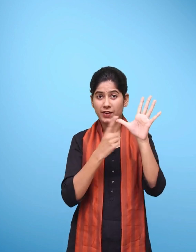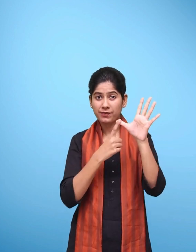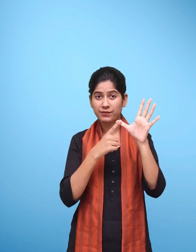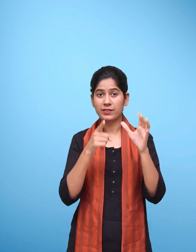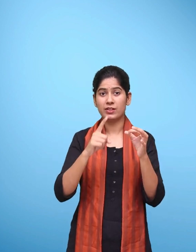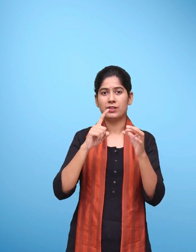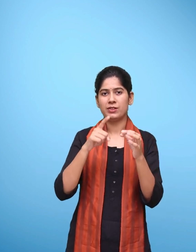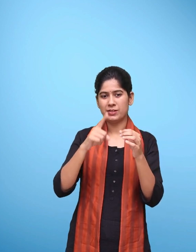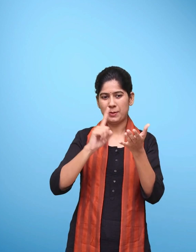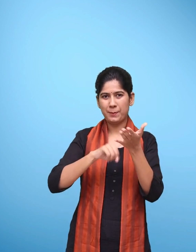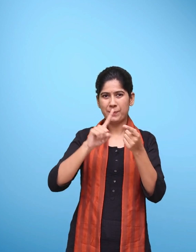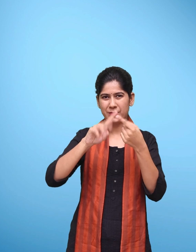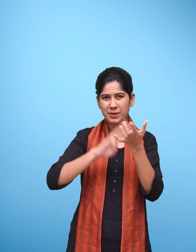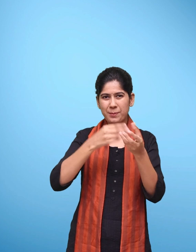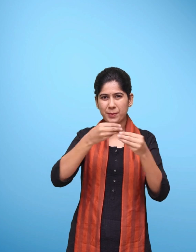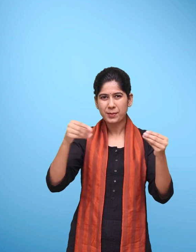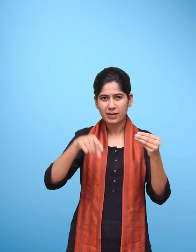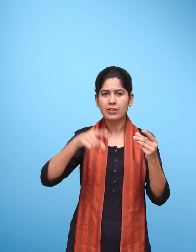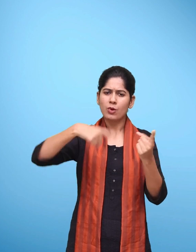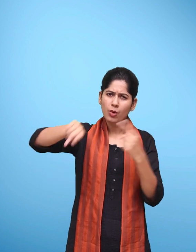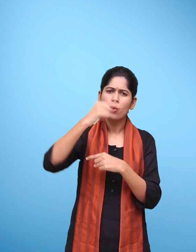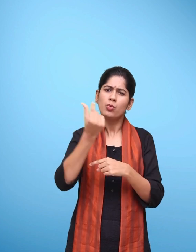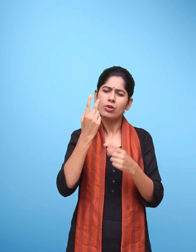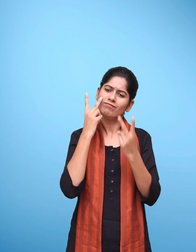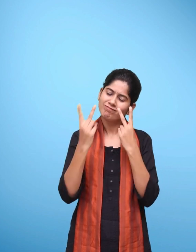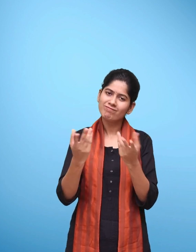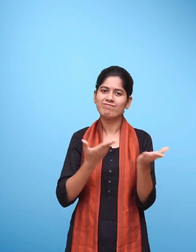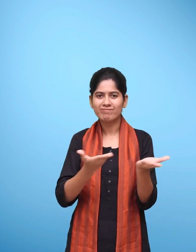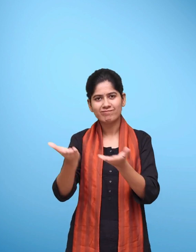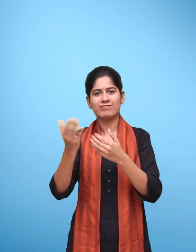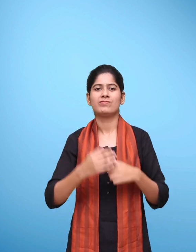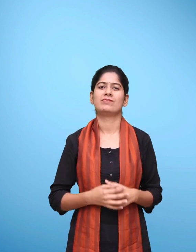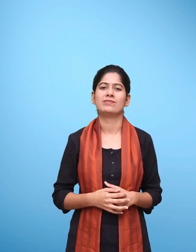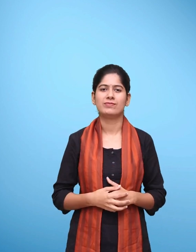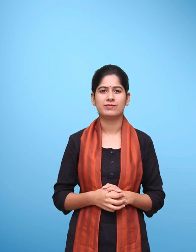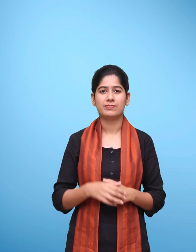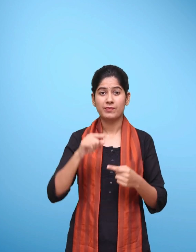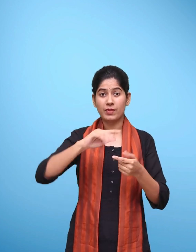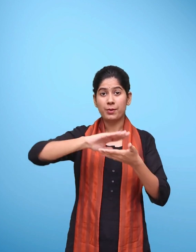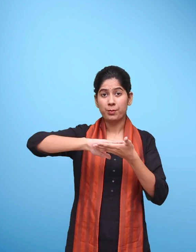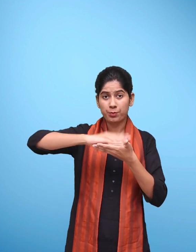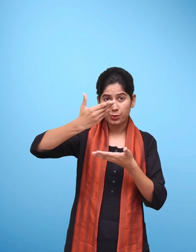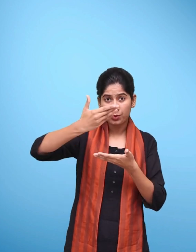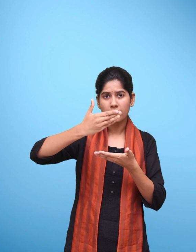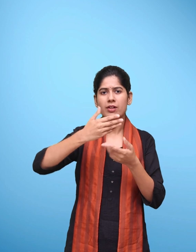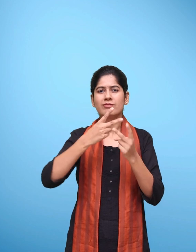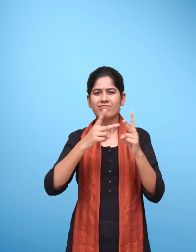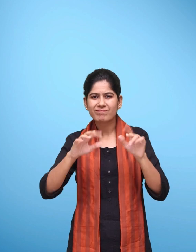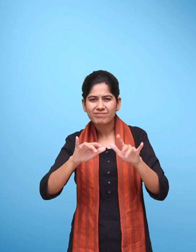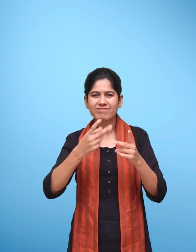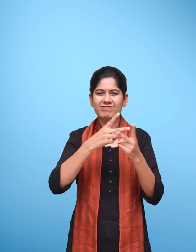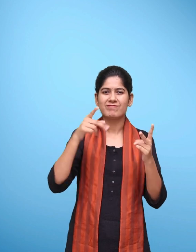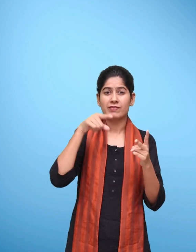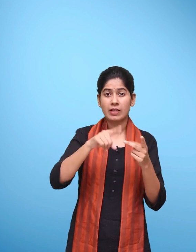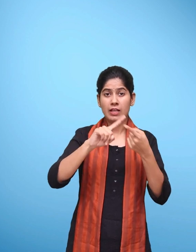पांच्वा चरण उपलब्ध ए सामगरी का प्रयोग करें Desktop या laptop